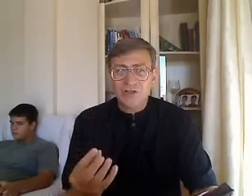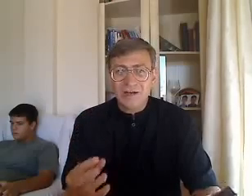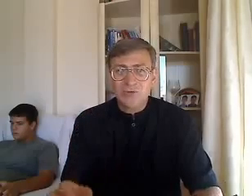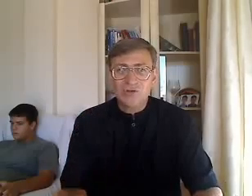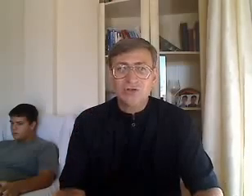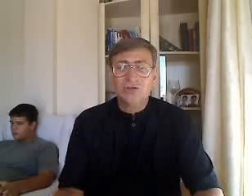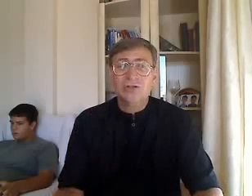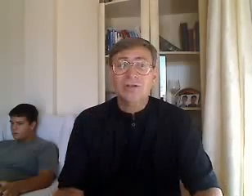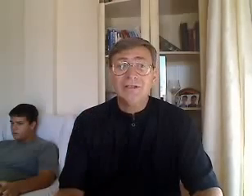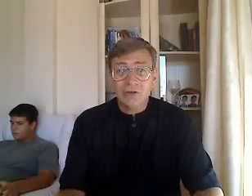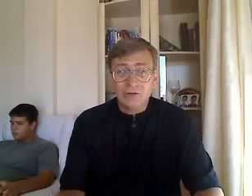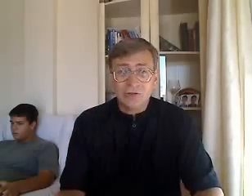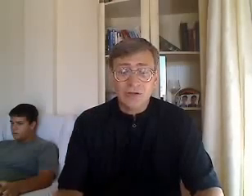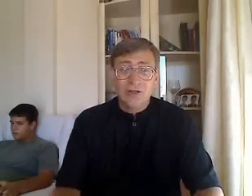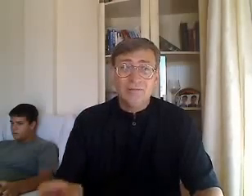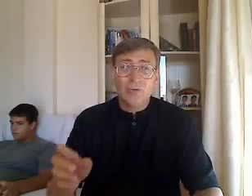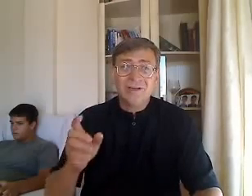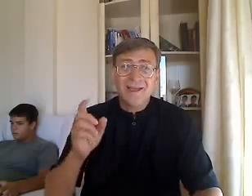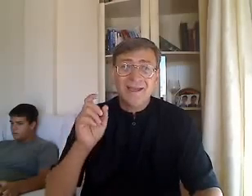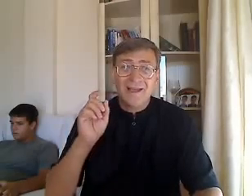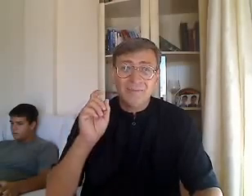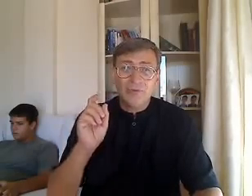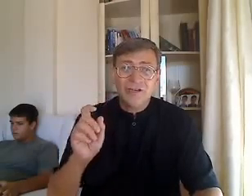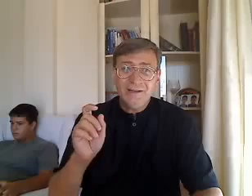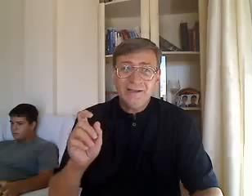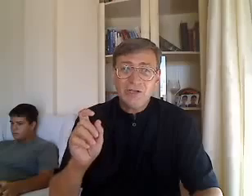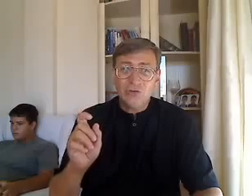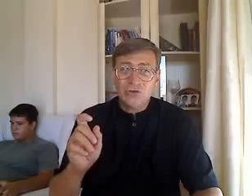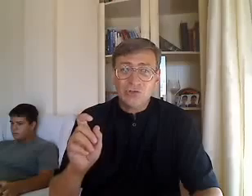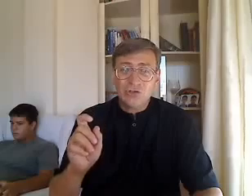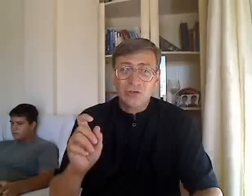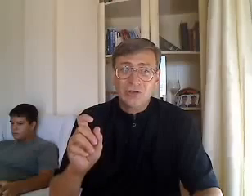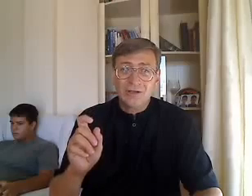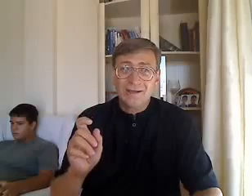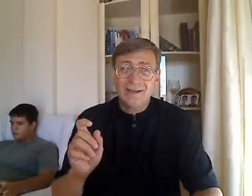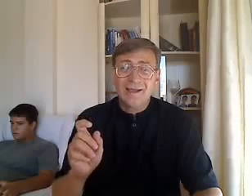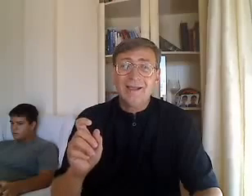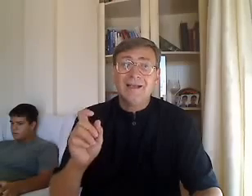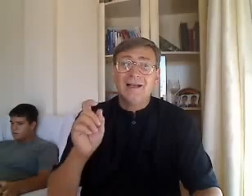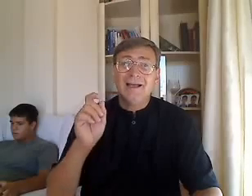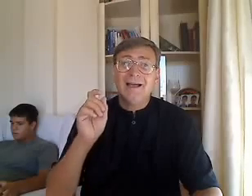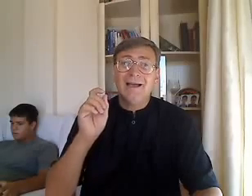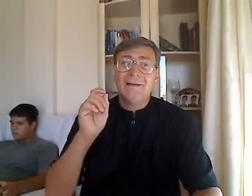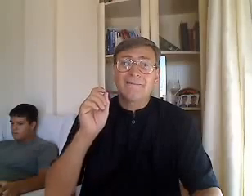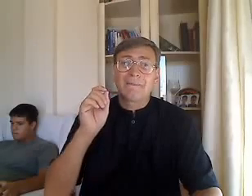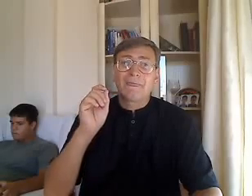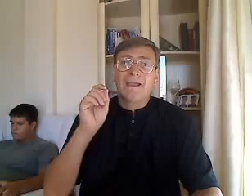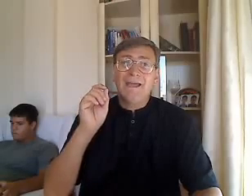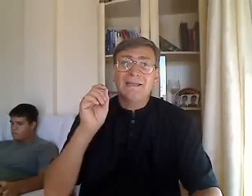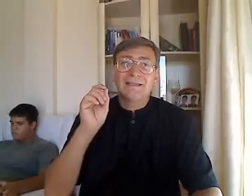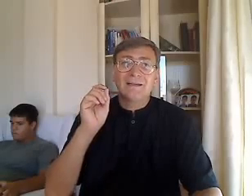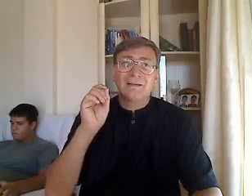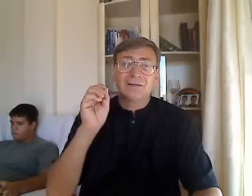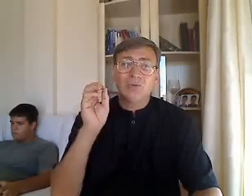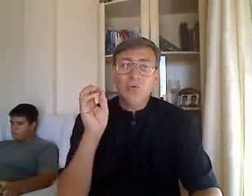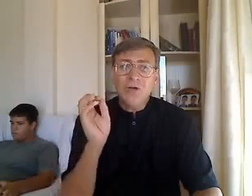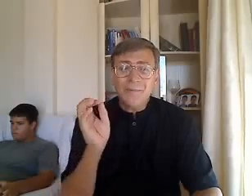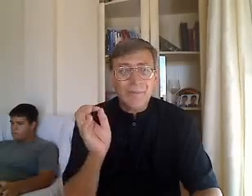buscamos Dios, porque el poder de Dios es una